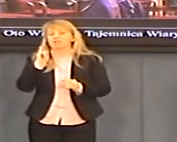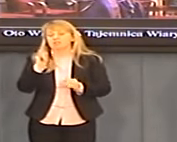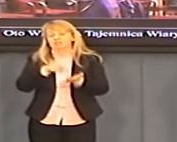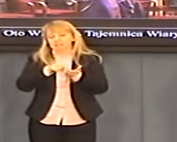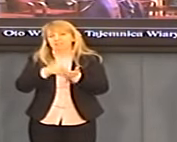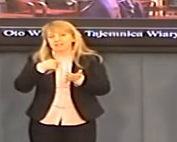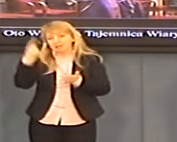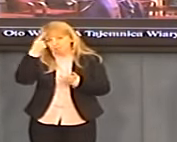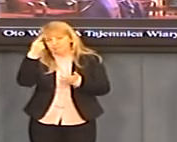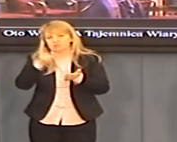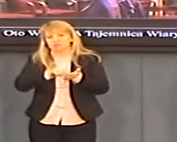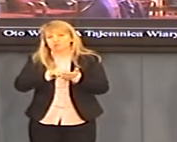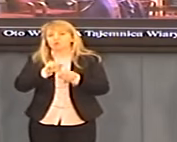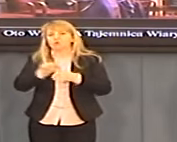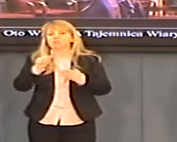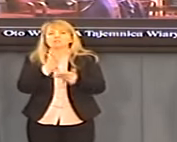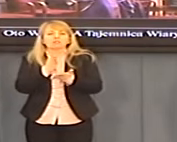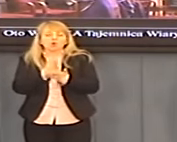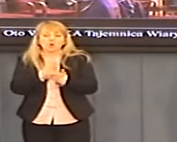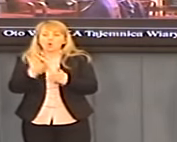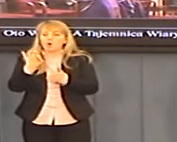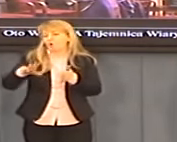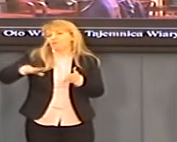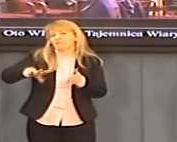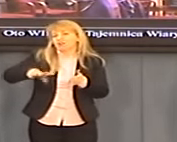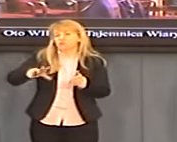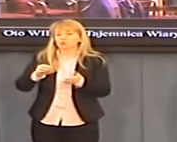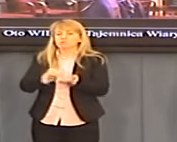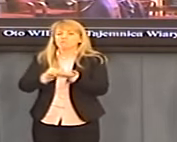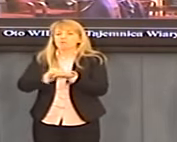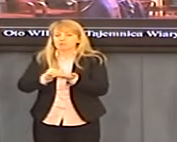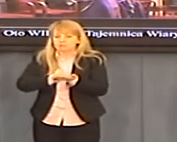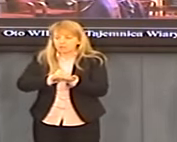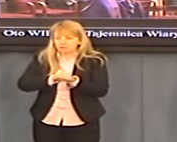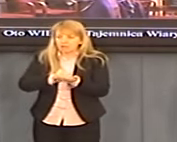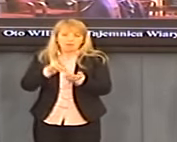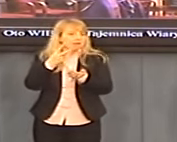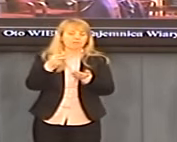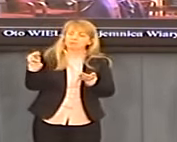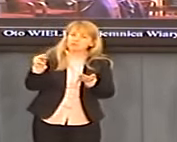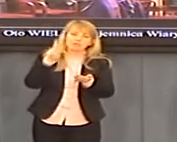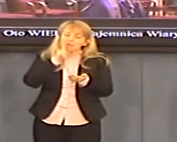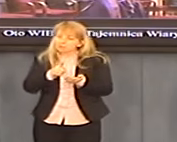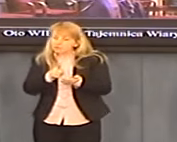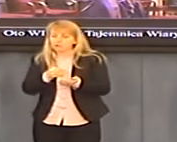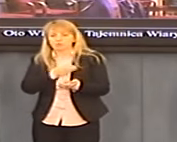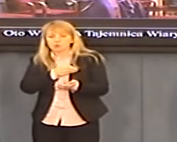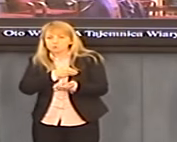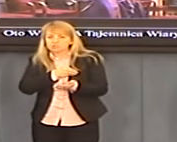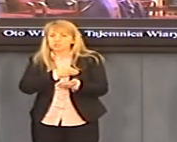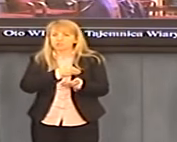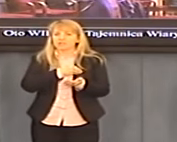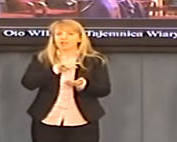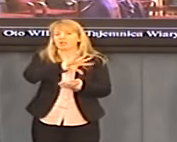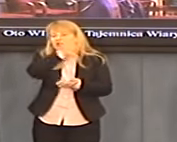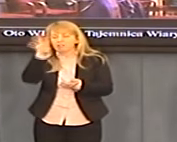chodziło o czysto pobudki merkantylne, o wartości stricte materialne, a nie jakiekolwiek inne uniwersalne